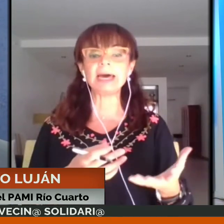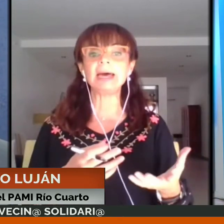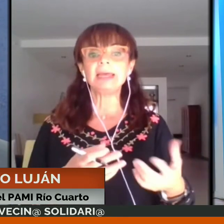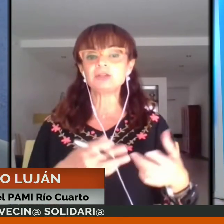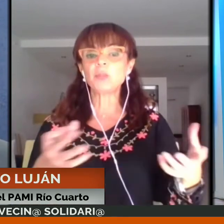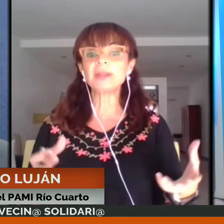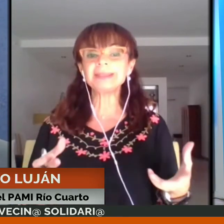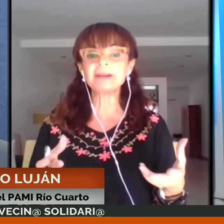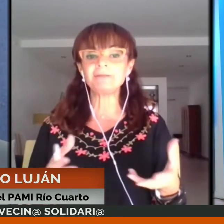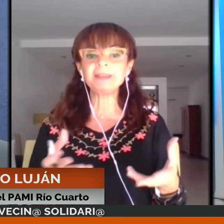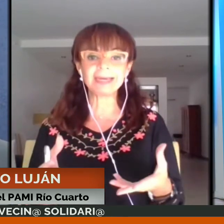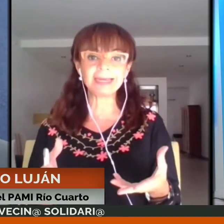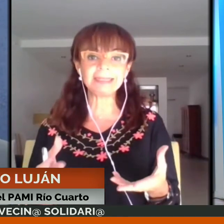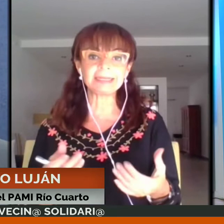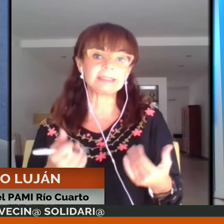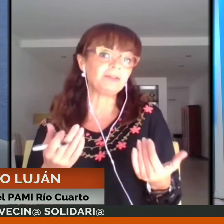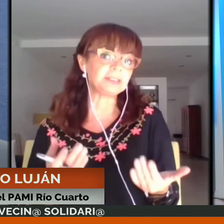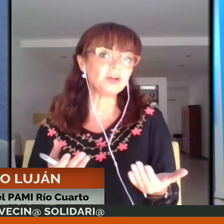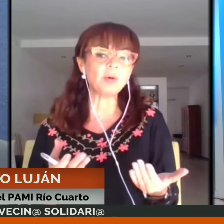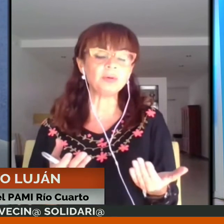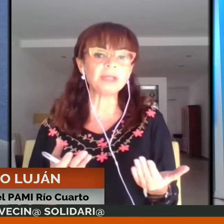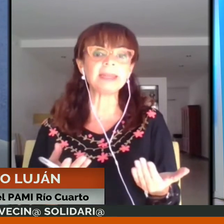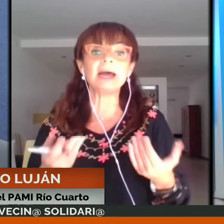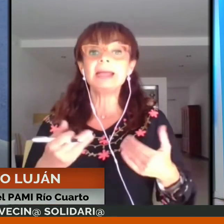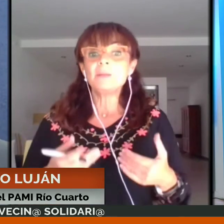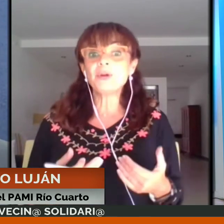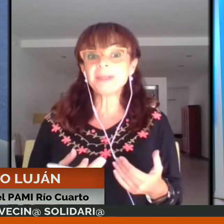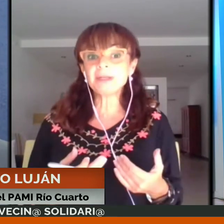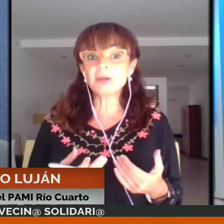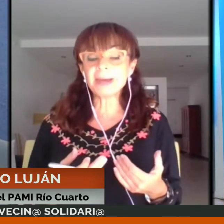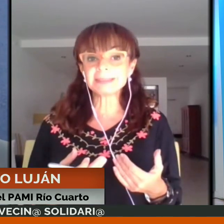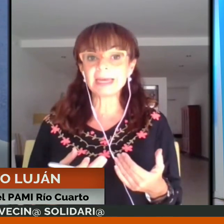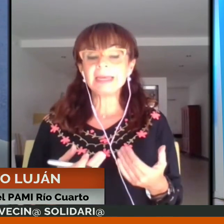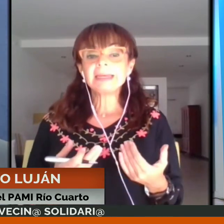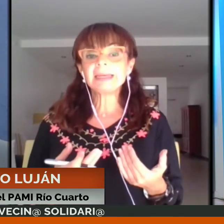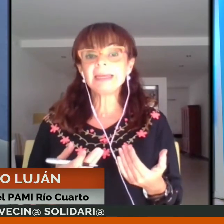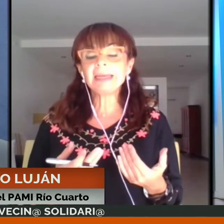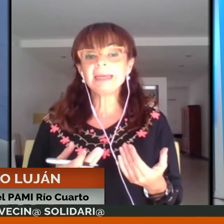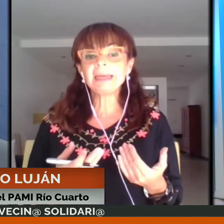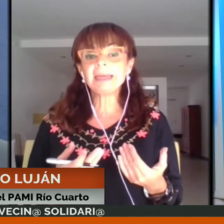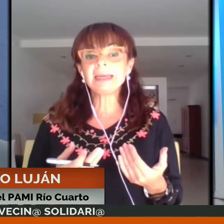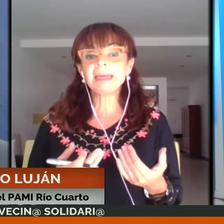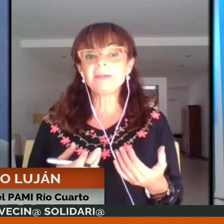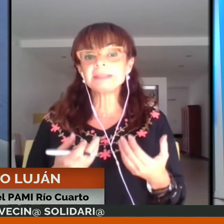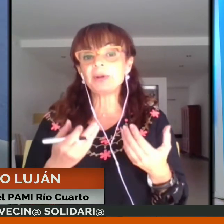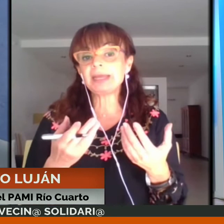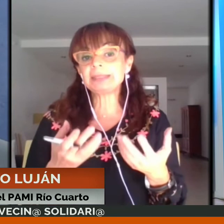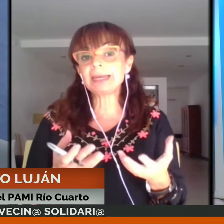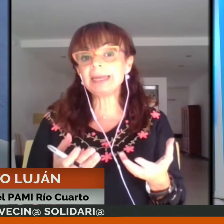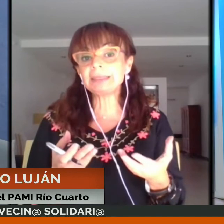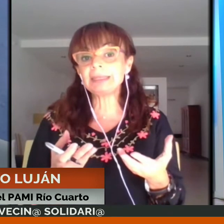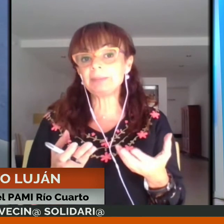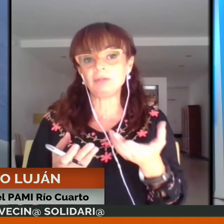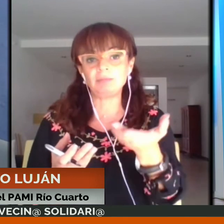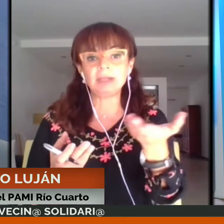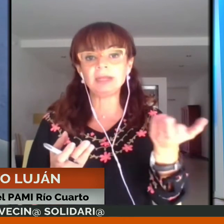a la universidad, ellos podrán dar fe de la gente que se está ofreciendo como voluntaria. Pero ¿viste lo que pasa? Que a veces por ahí